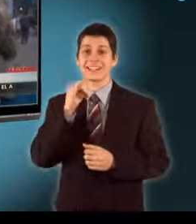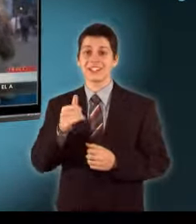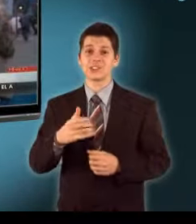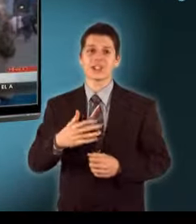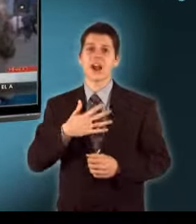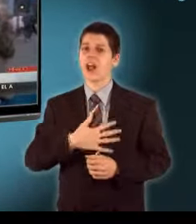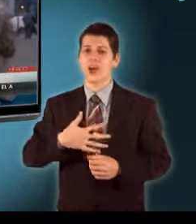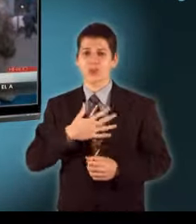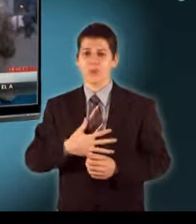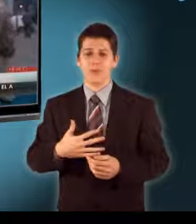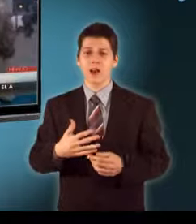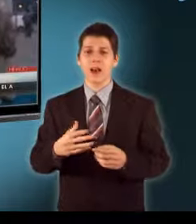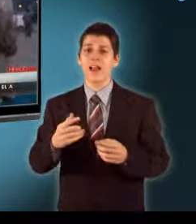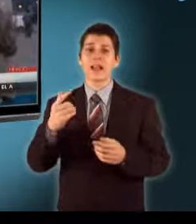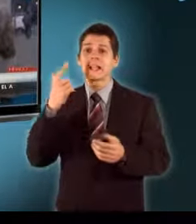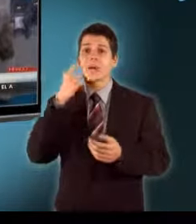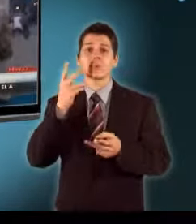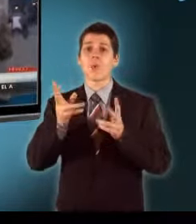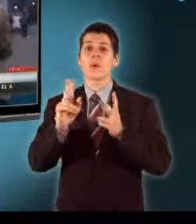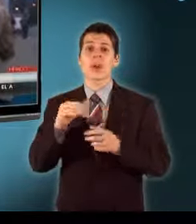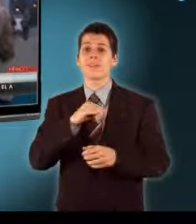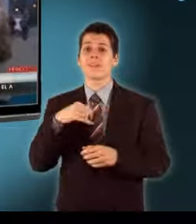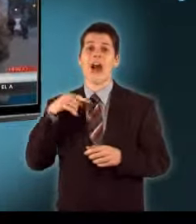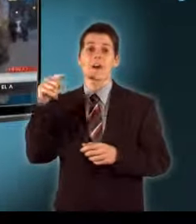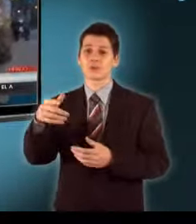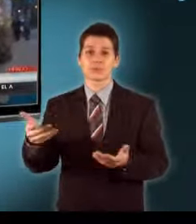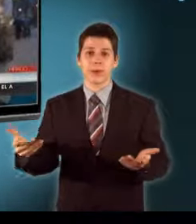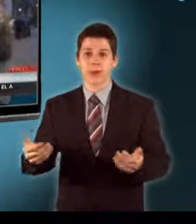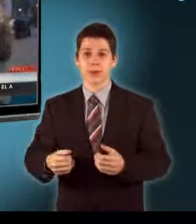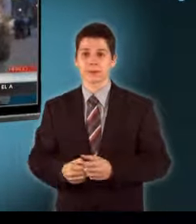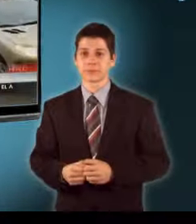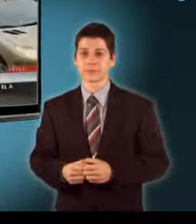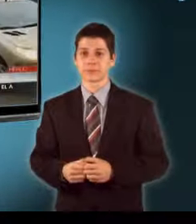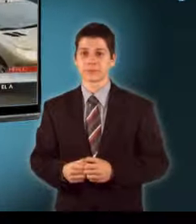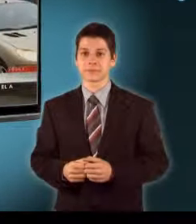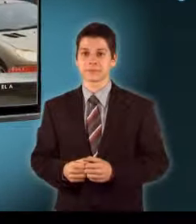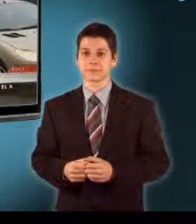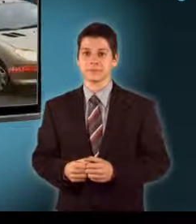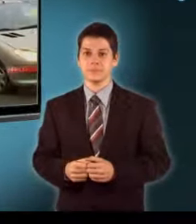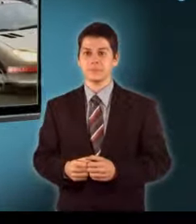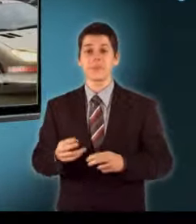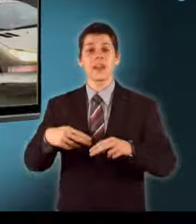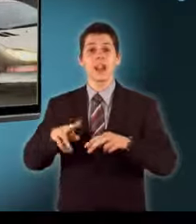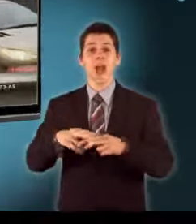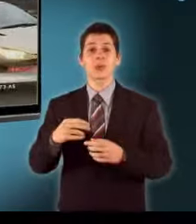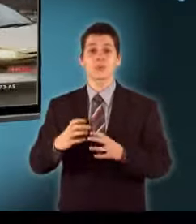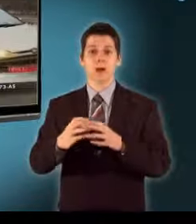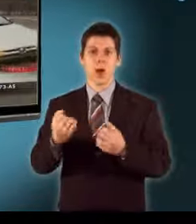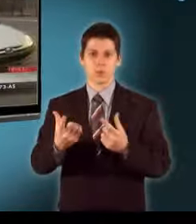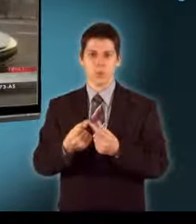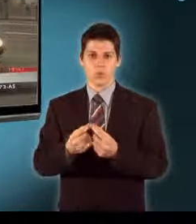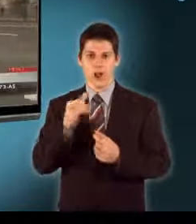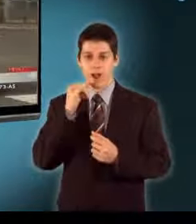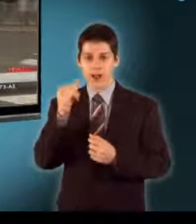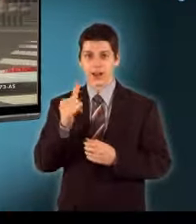katasztrofa mi van, úgyhogy nem is tudom Egyáltalán, hogy hogy tudom benne a városba A legtöbben az autót